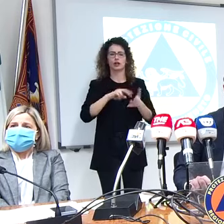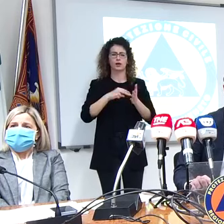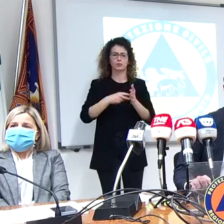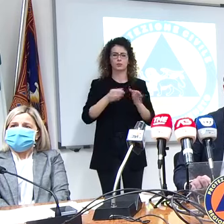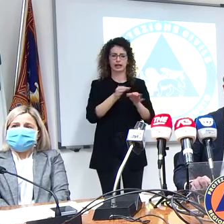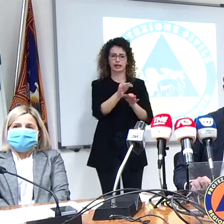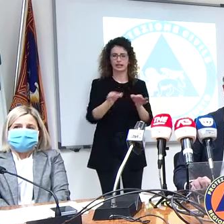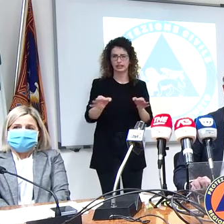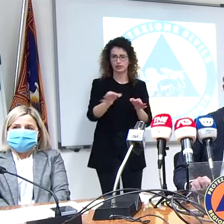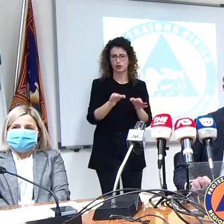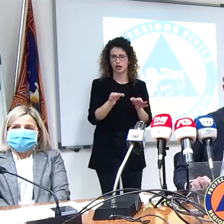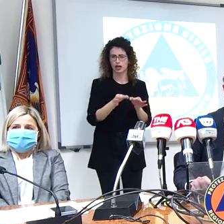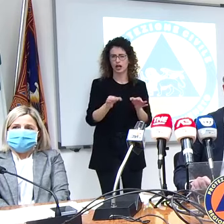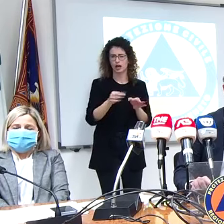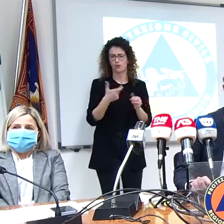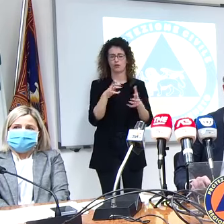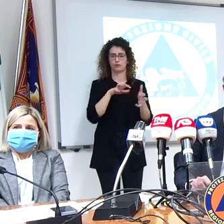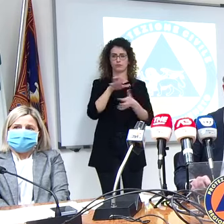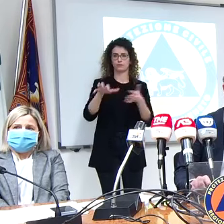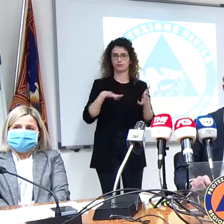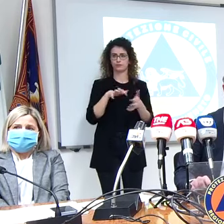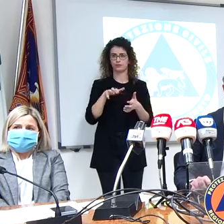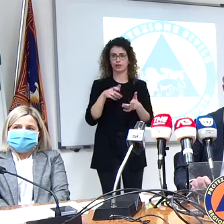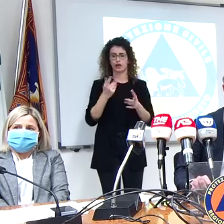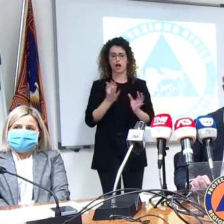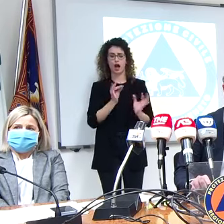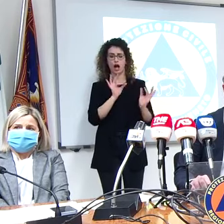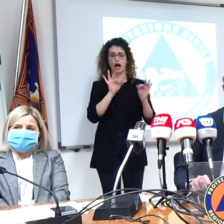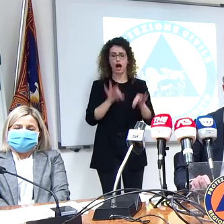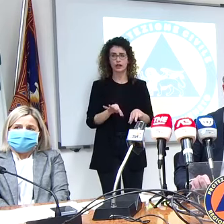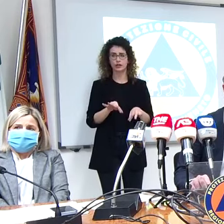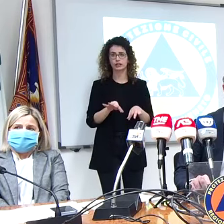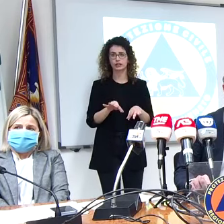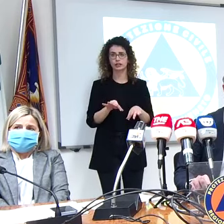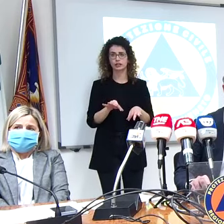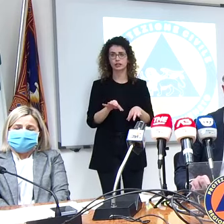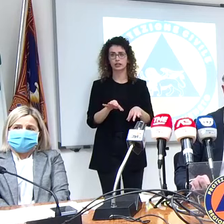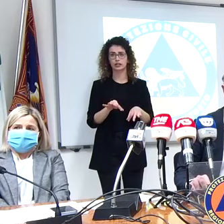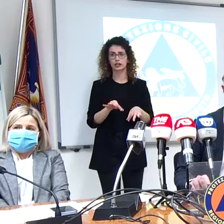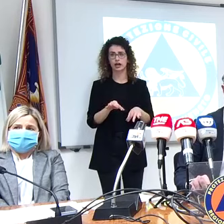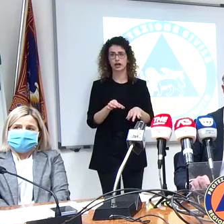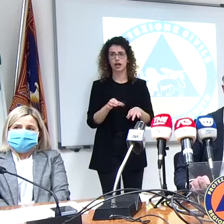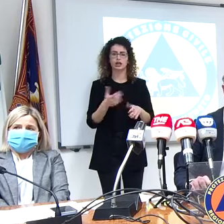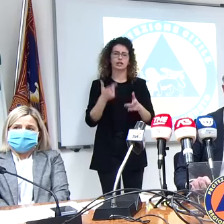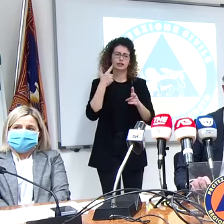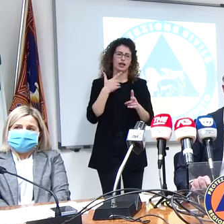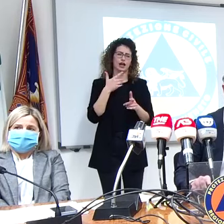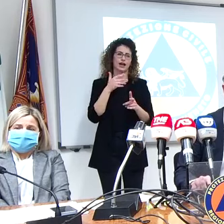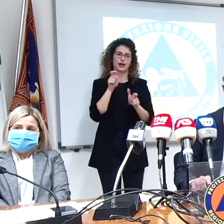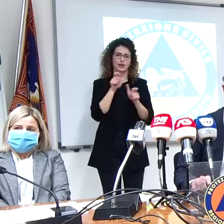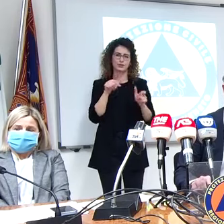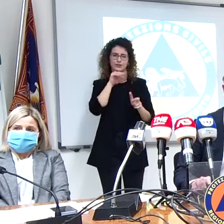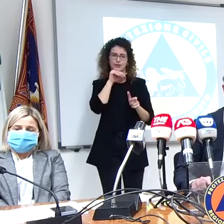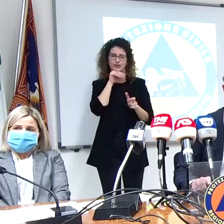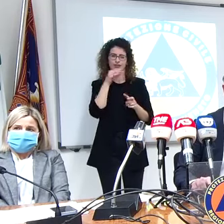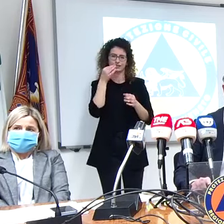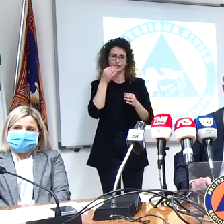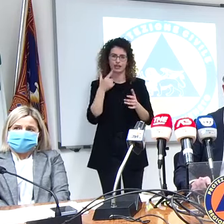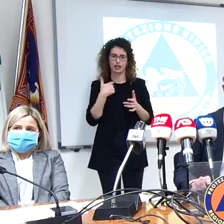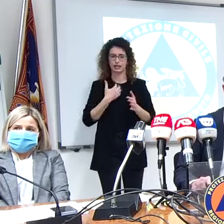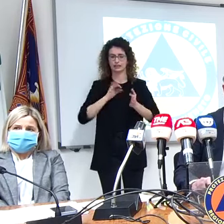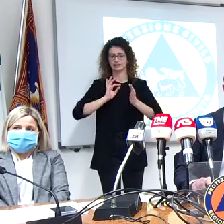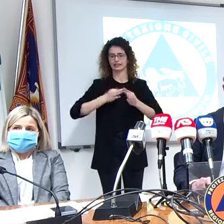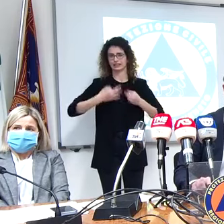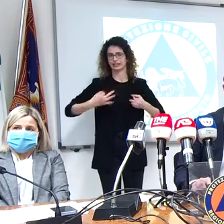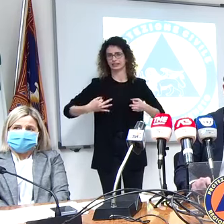spostamenti è stato un po' caotica, e che arrivate lì, insomma, gli anziani magari li conosciamo, non è che sono proprio precisi su questo, al